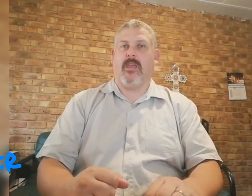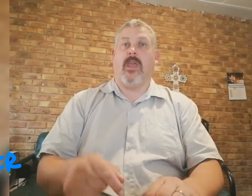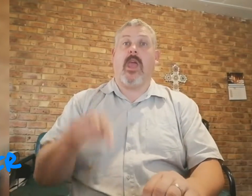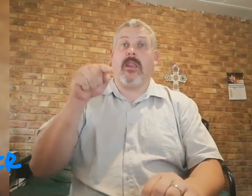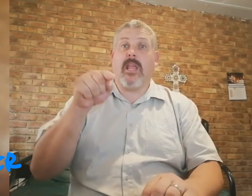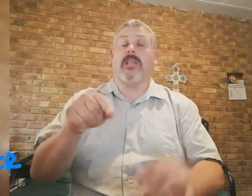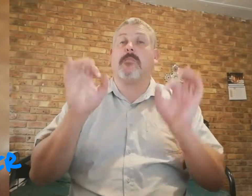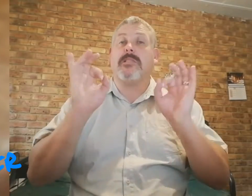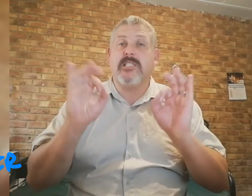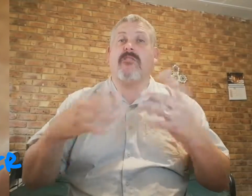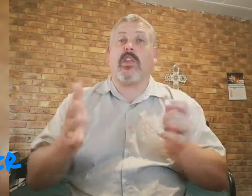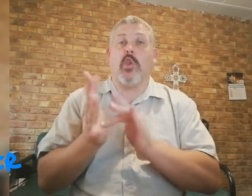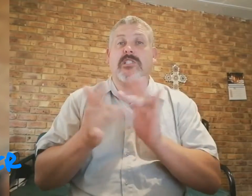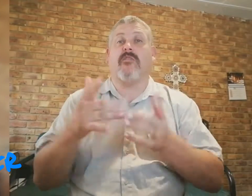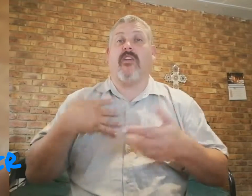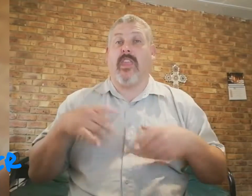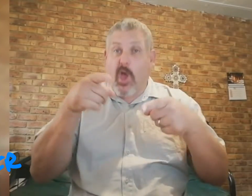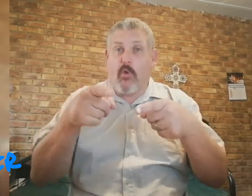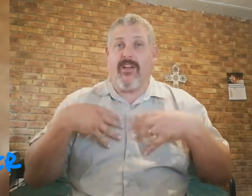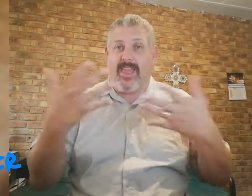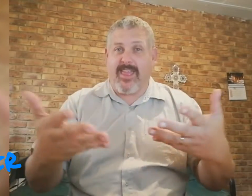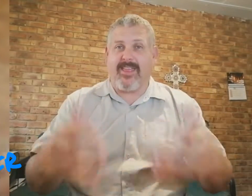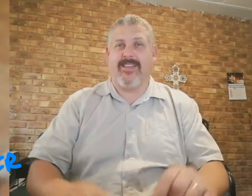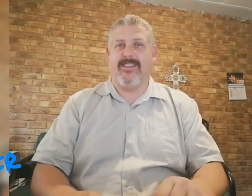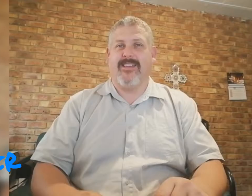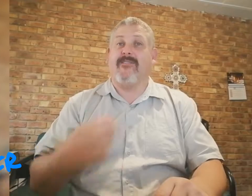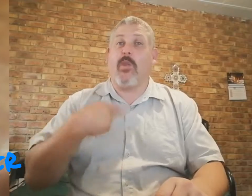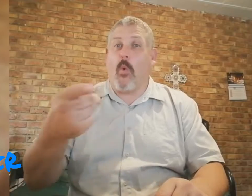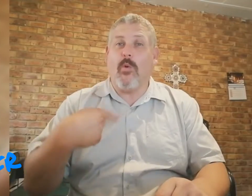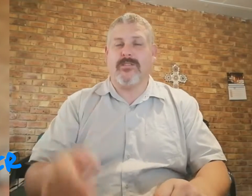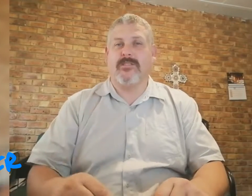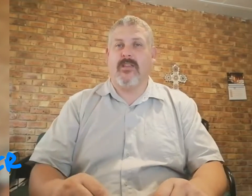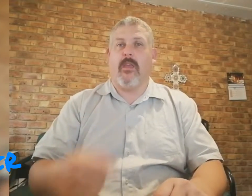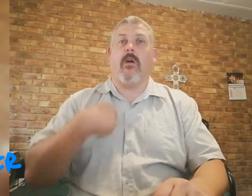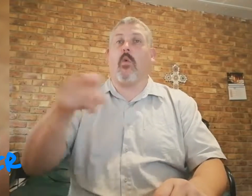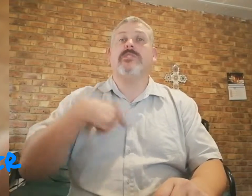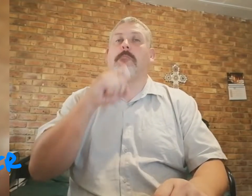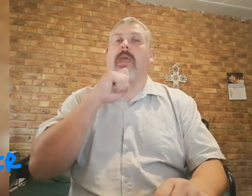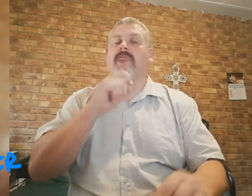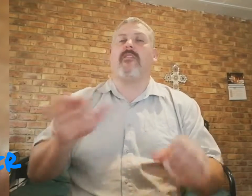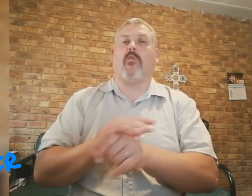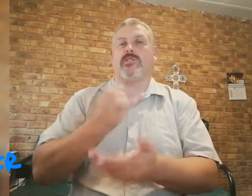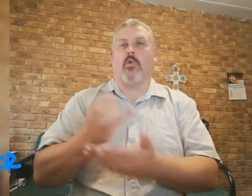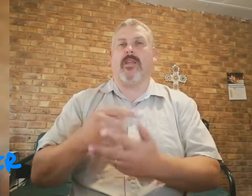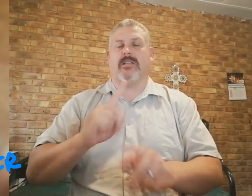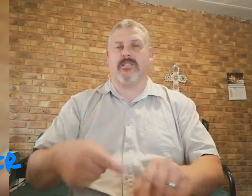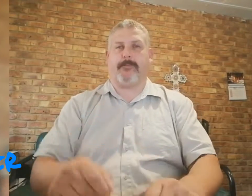en dit is precies, wat Jesus vir jou wil hee, van ons, van ons is mens, wat voor zonde is.